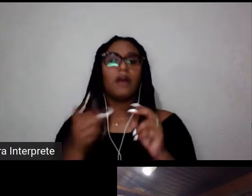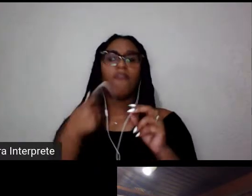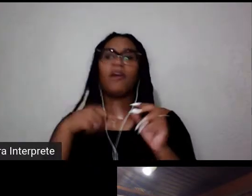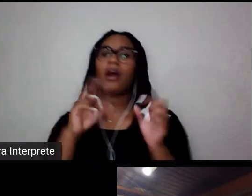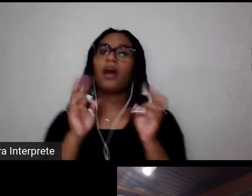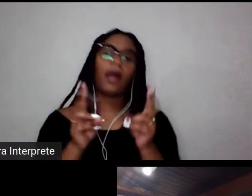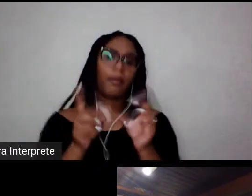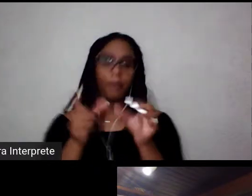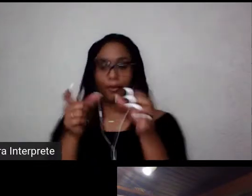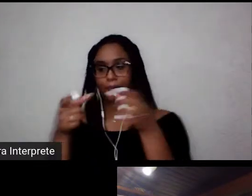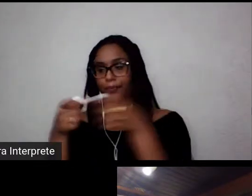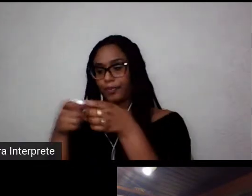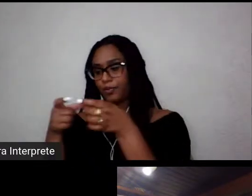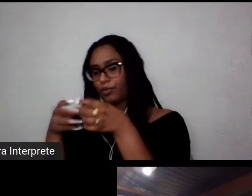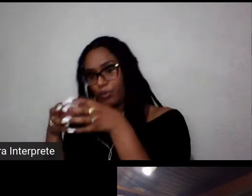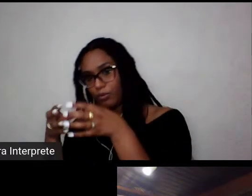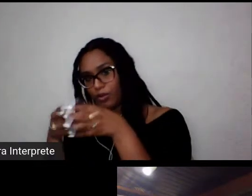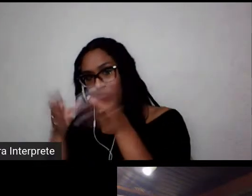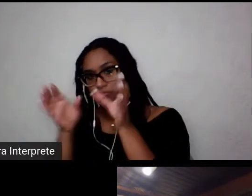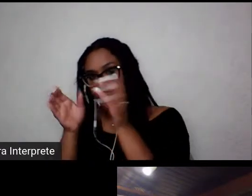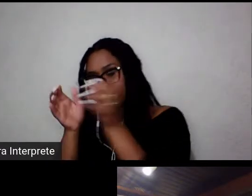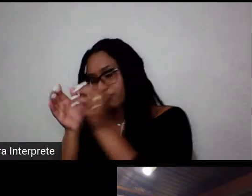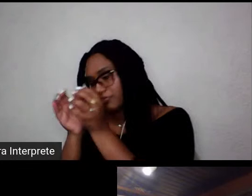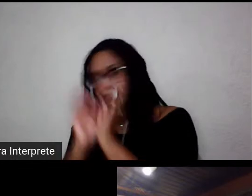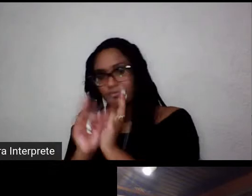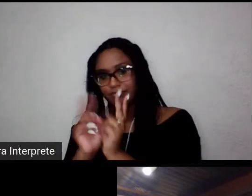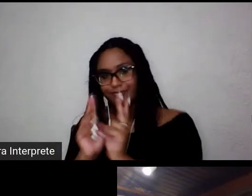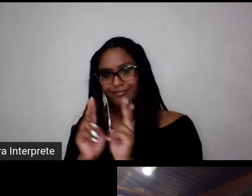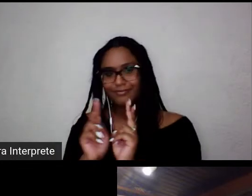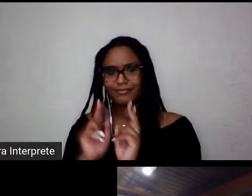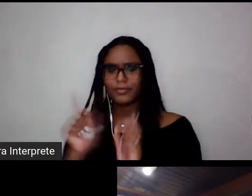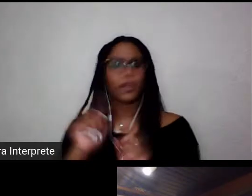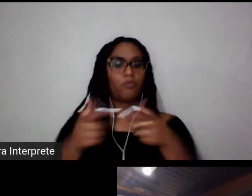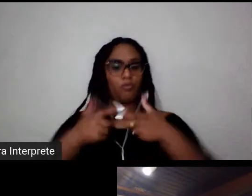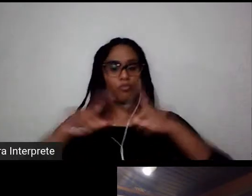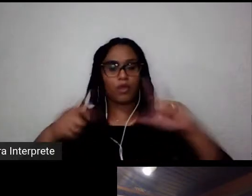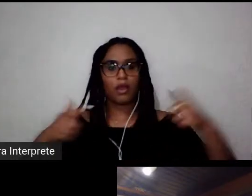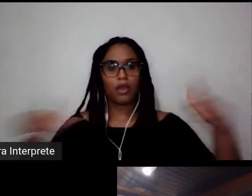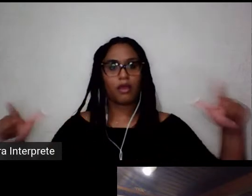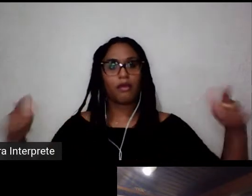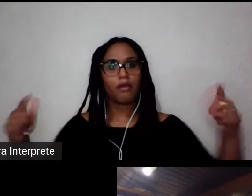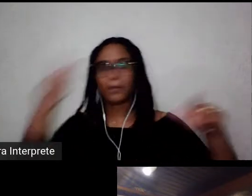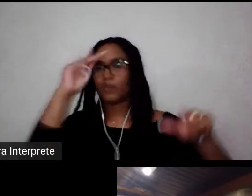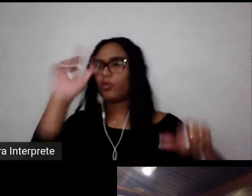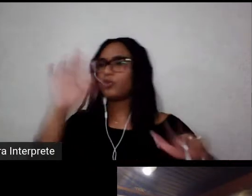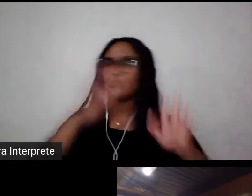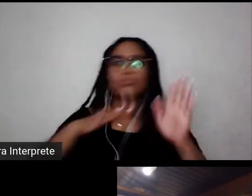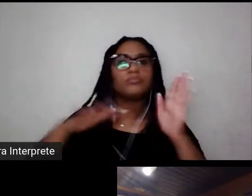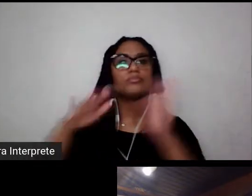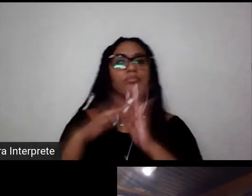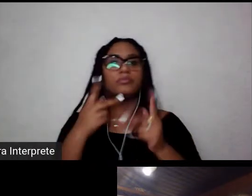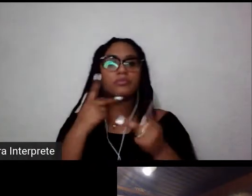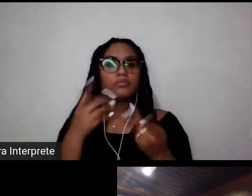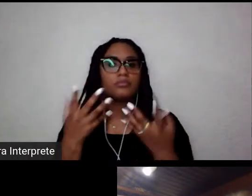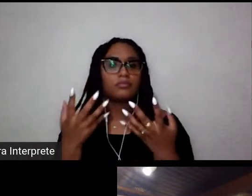para se ganhar espaço em outras vertentes. E aí o esporte se mostra